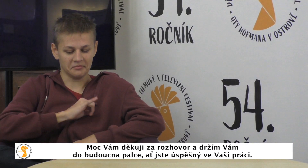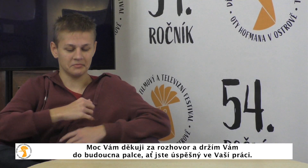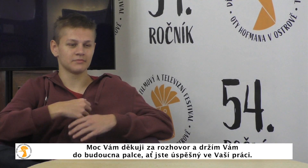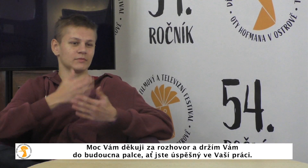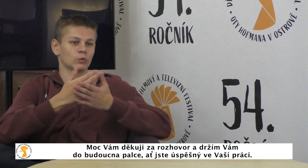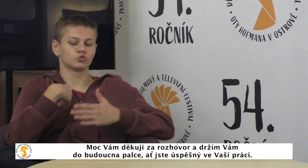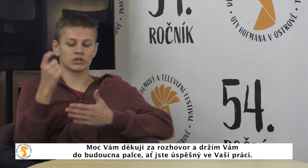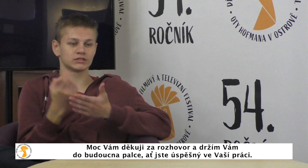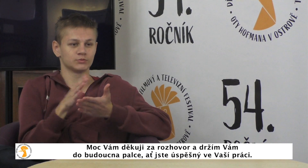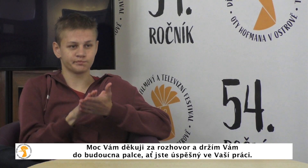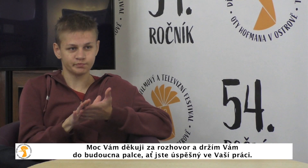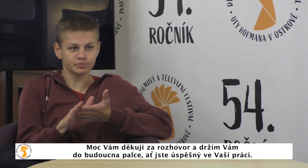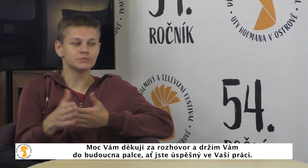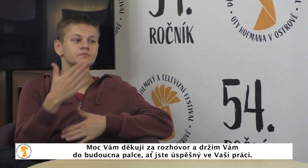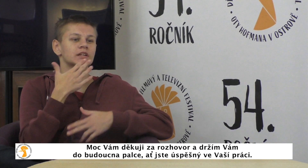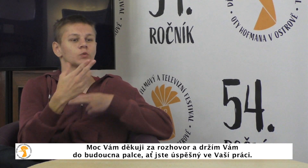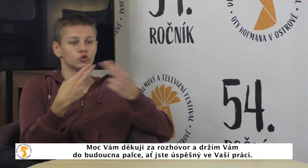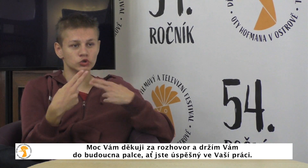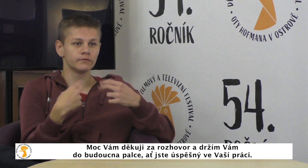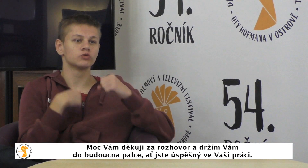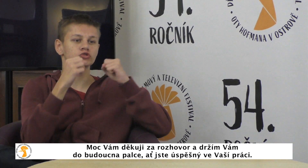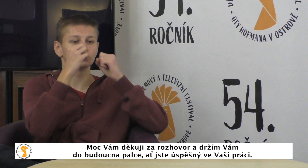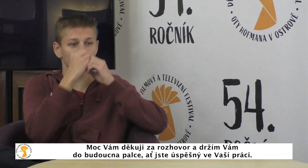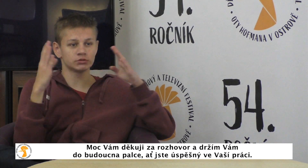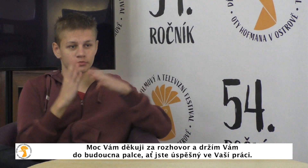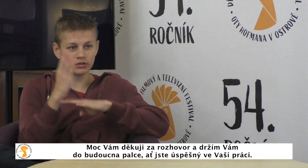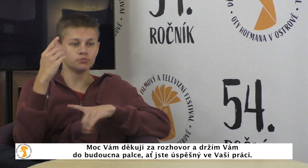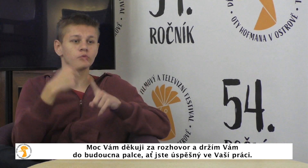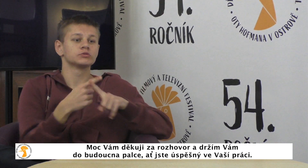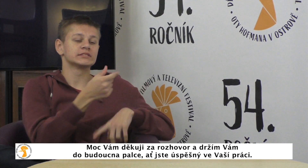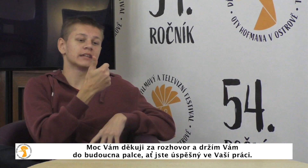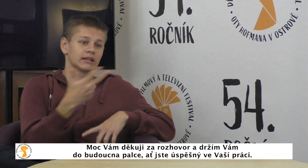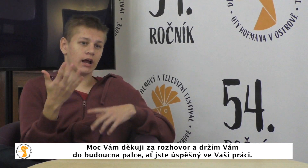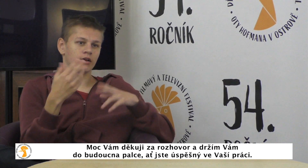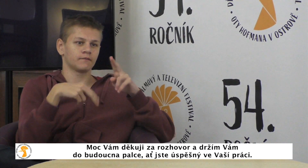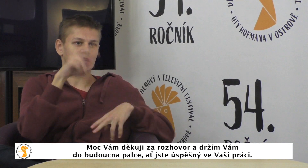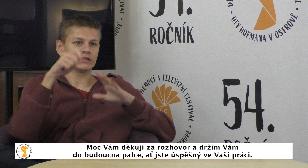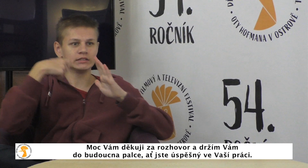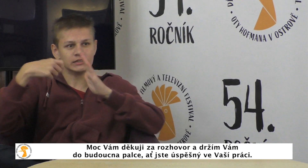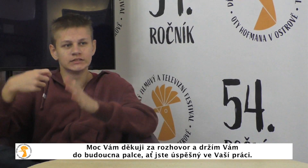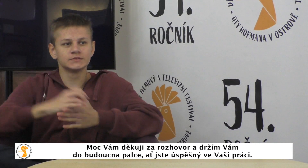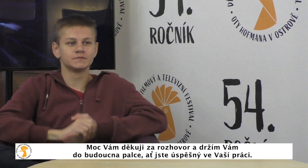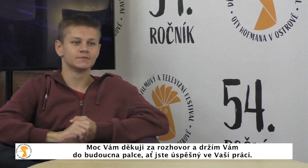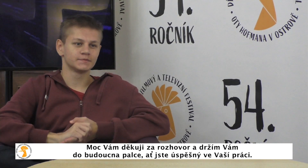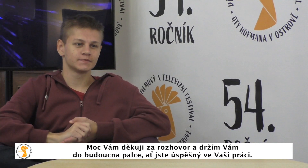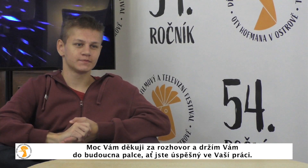Moc vám děkuji za rozhovar a držím vám do budoucna palce. Ať jste úspěšní ve vaší práci.